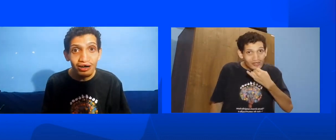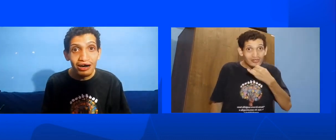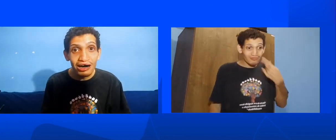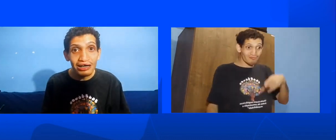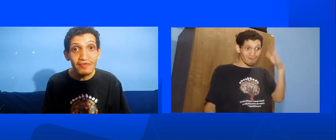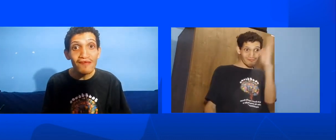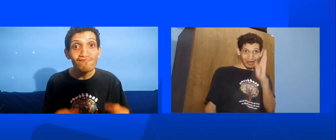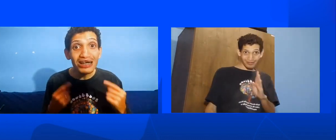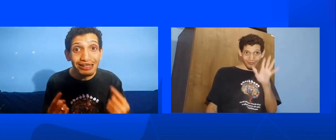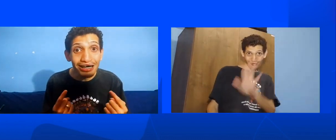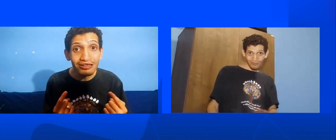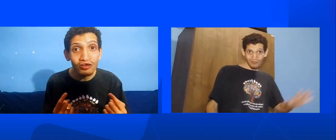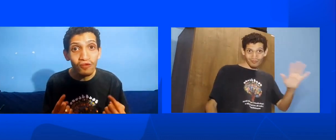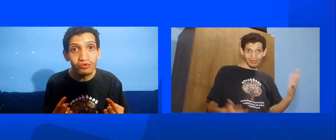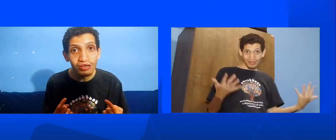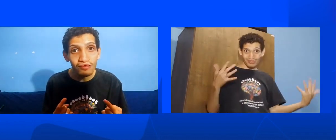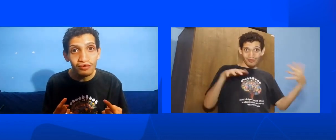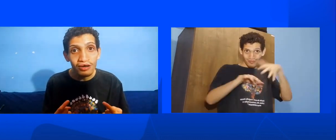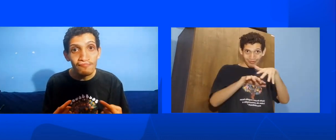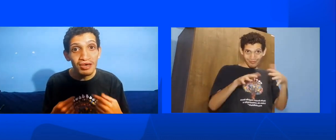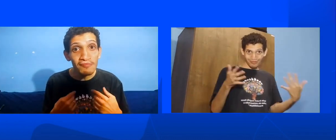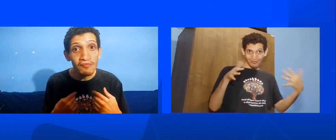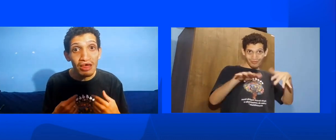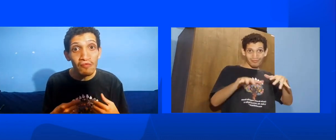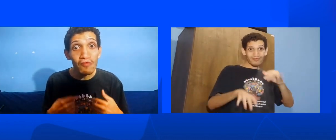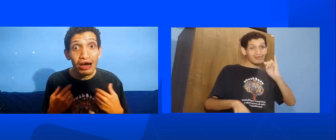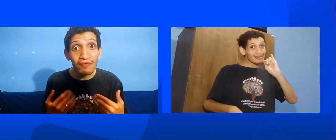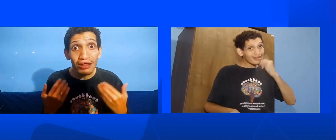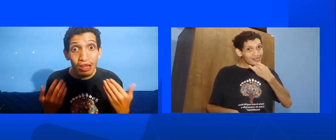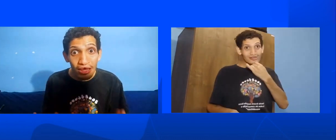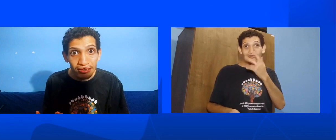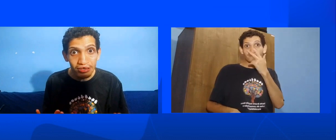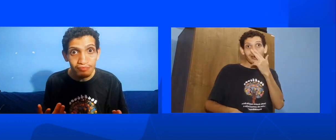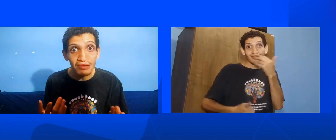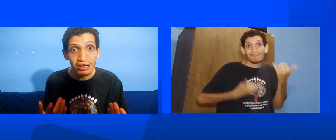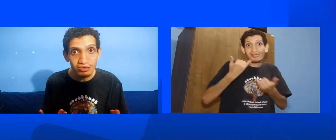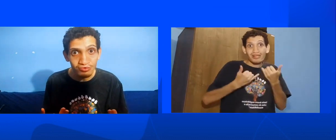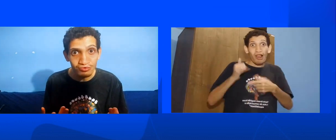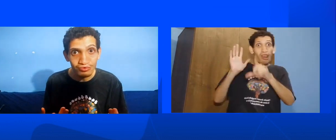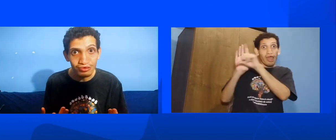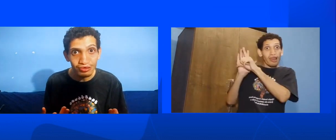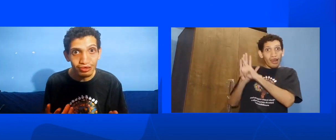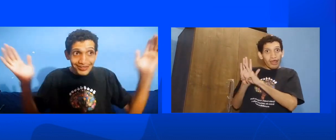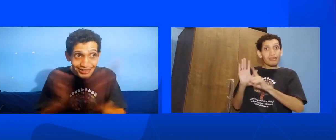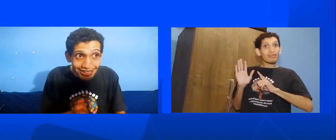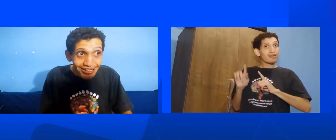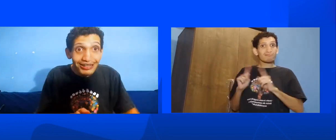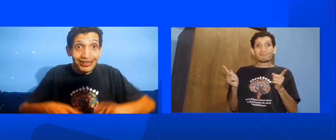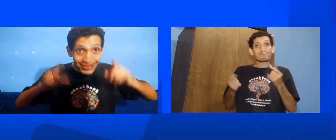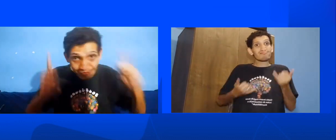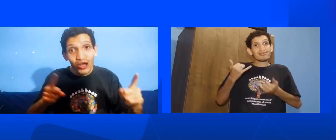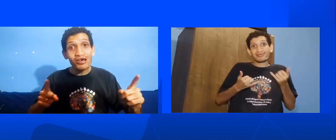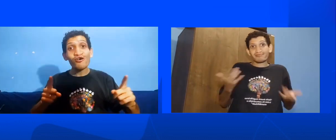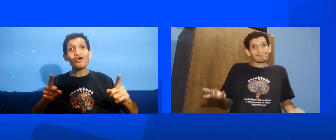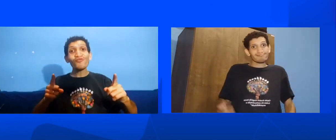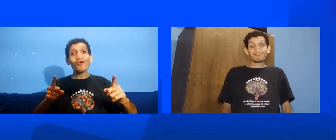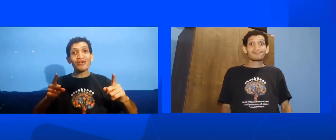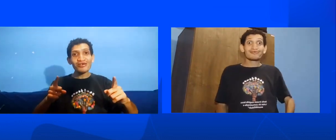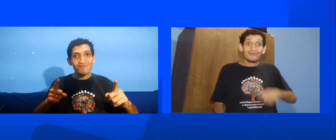Ainda brinca de inclusão Mesmo tendo tantas leis Para isso Se você gostou desse